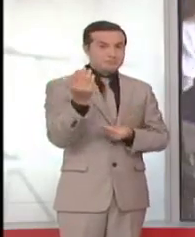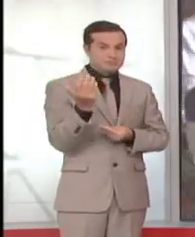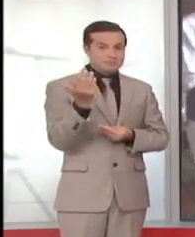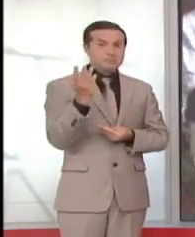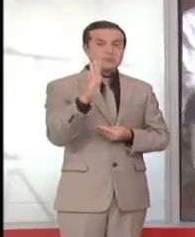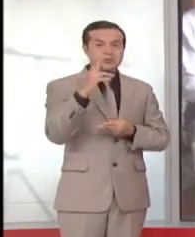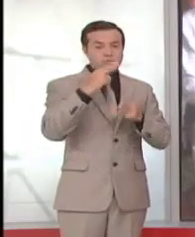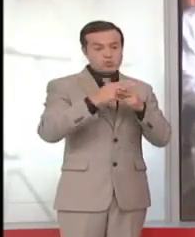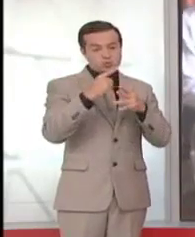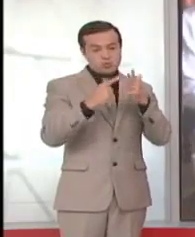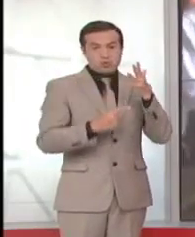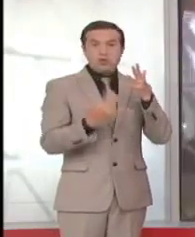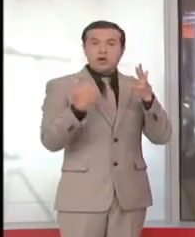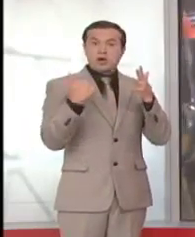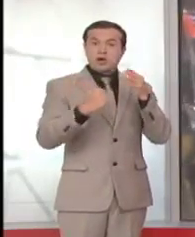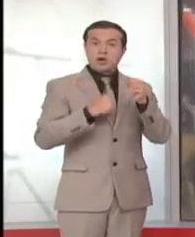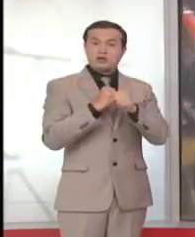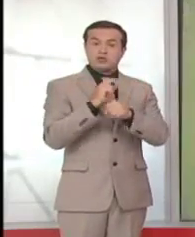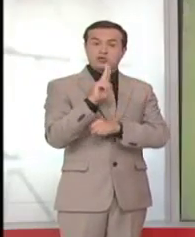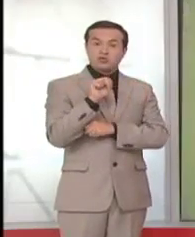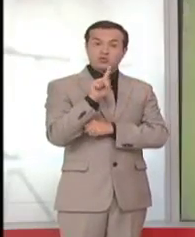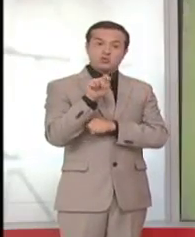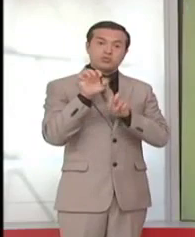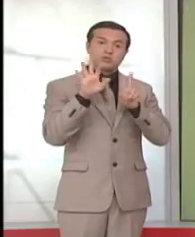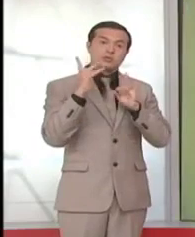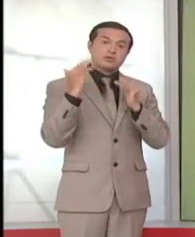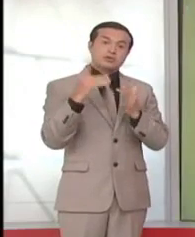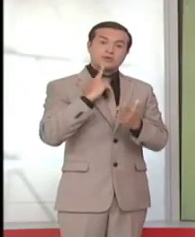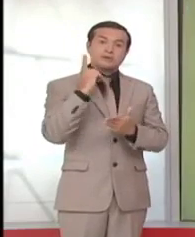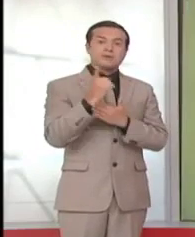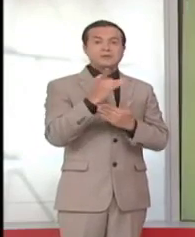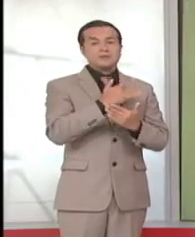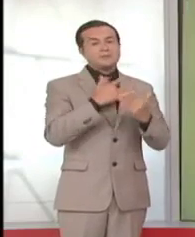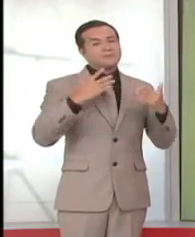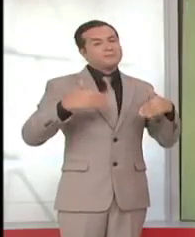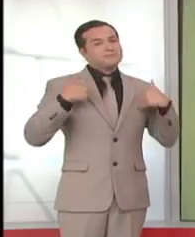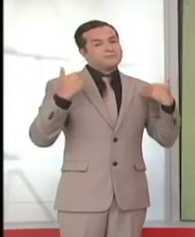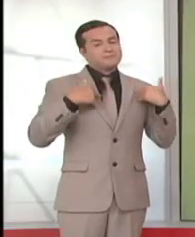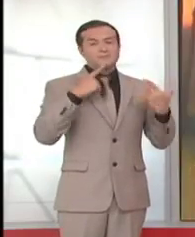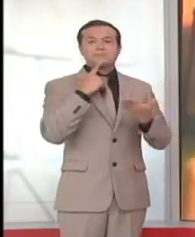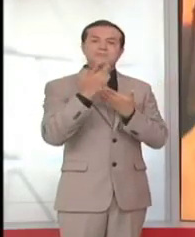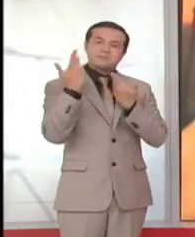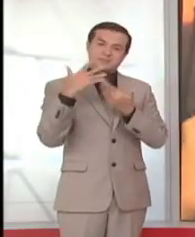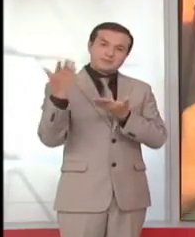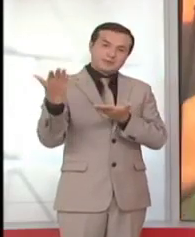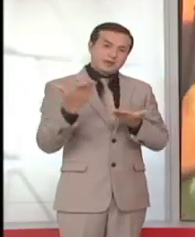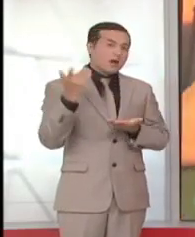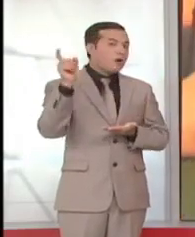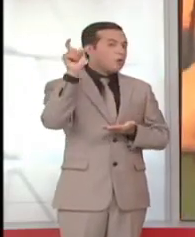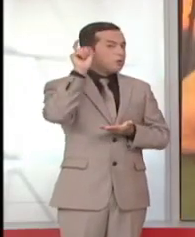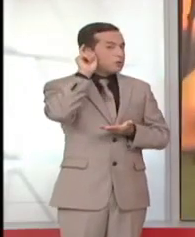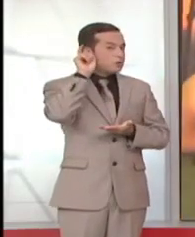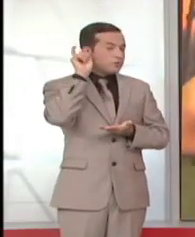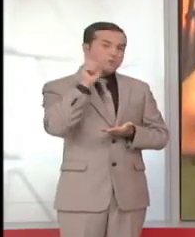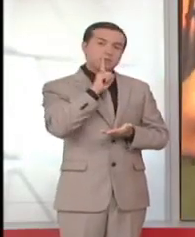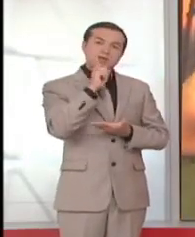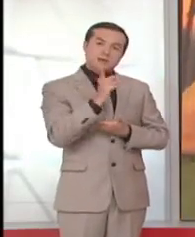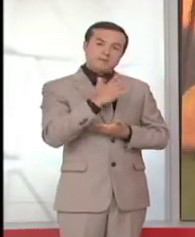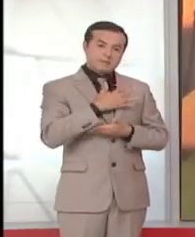de espera desde el 2017. Estoy muy feliz, muy contenta por haber recibido los audífonos que ya a mi hijo le van a ayudar en la